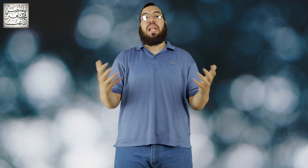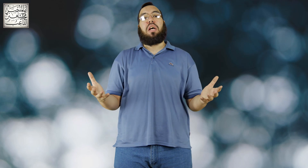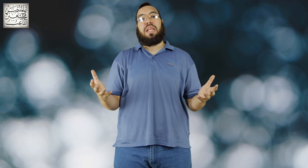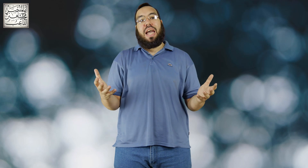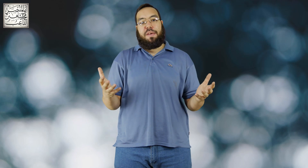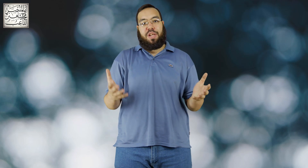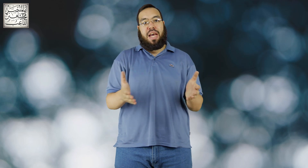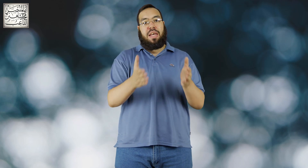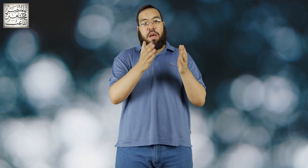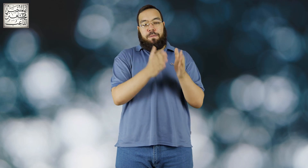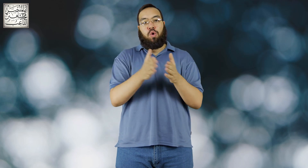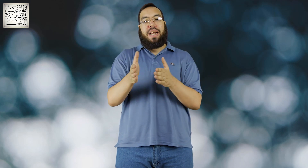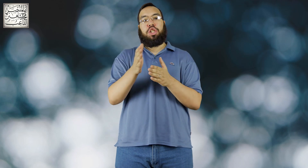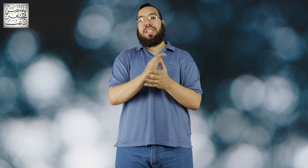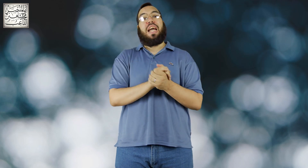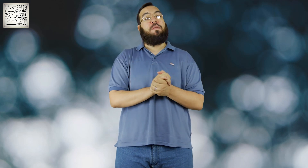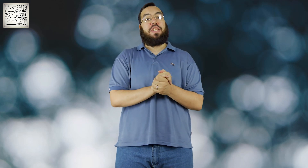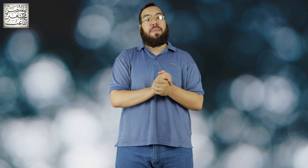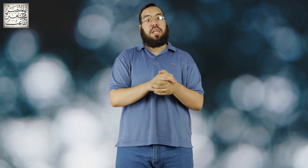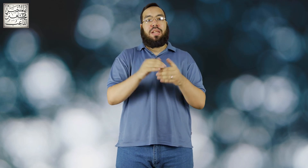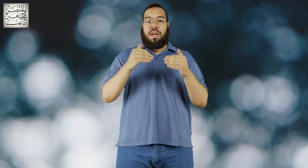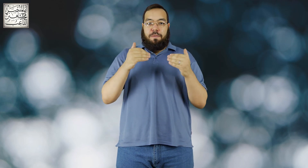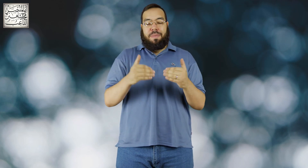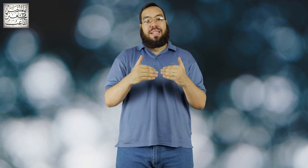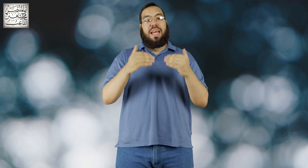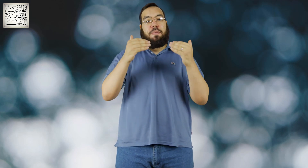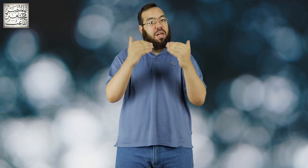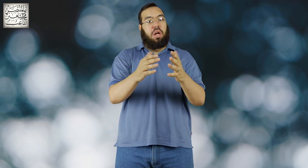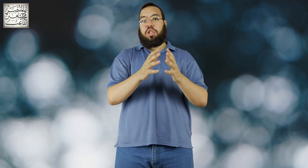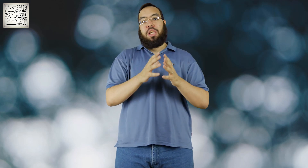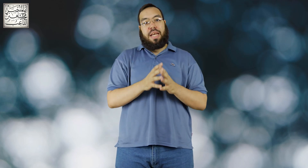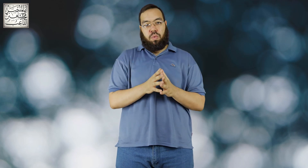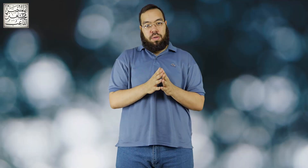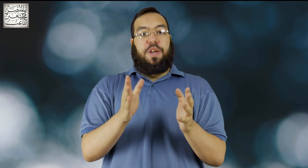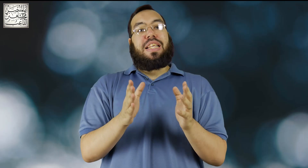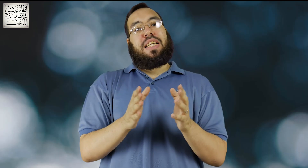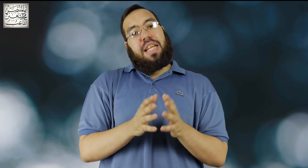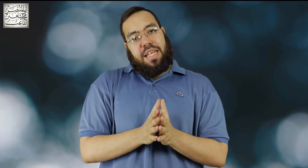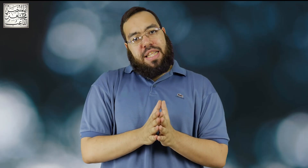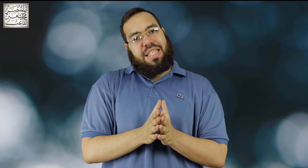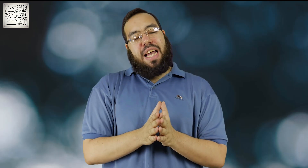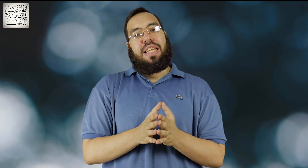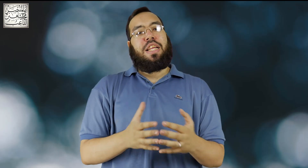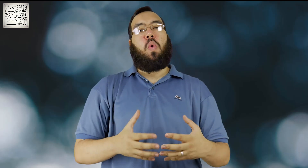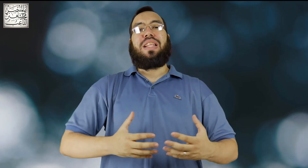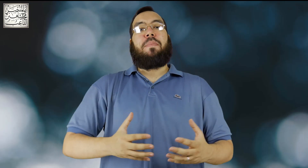اقصى حاجة فيها فول اتش دي الف تمانين فبالتالي مختارتش الكانون في ناس كتيرة جدا سألتني هو انت